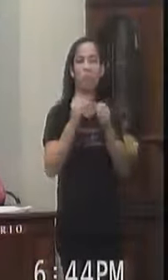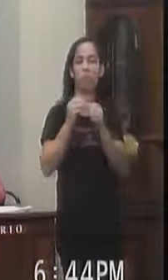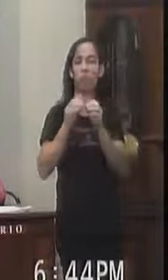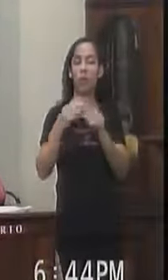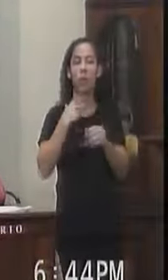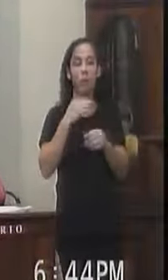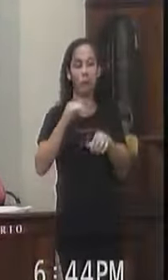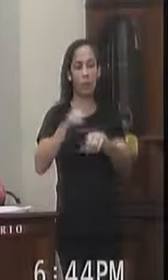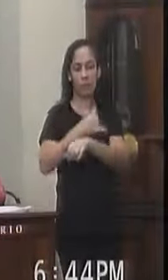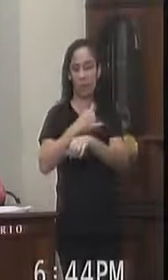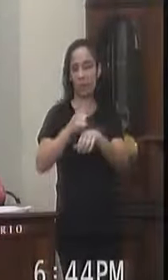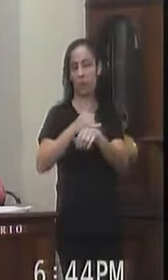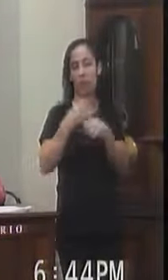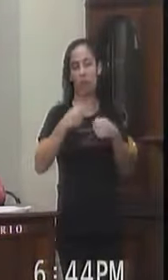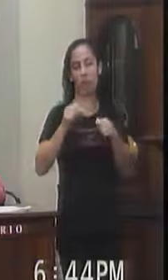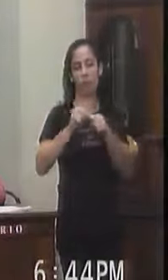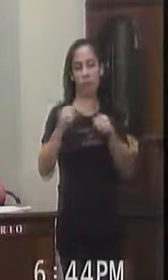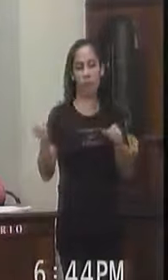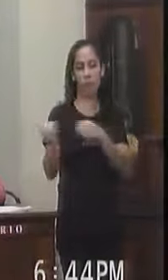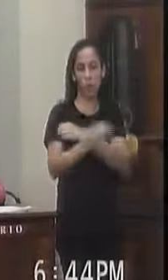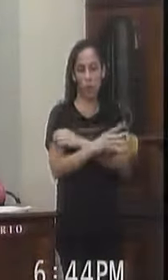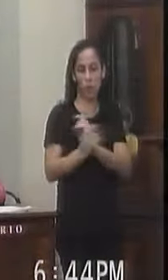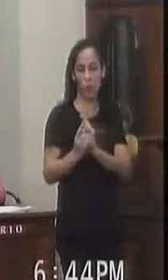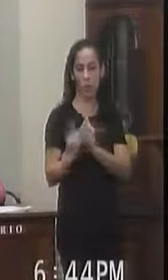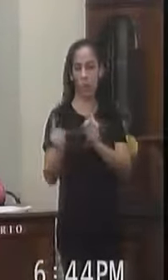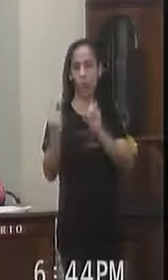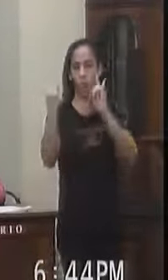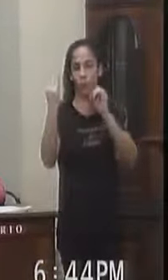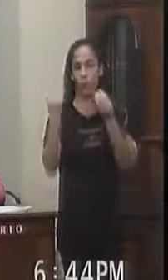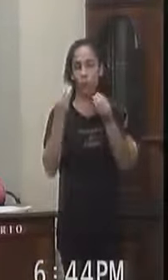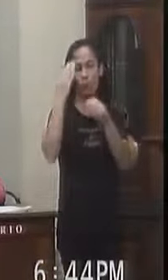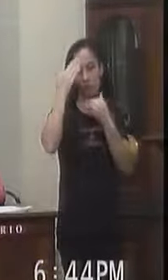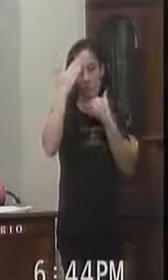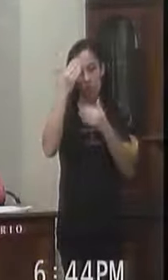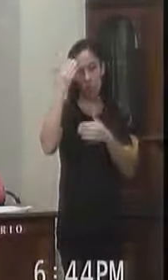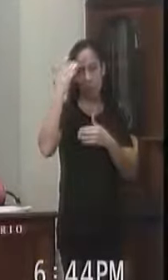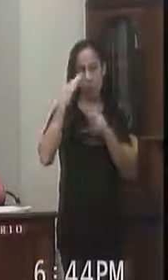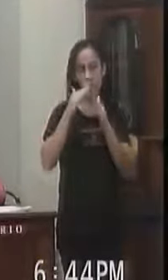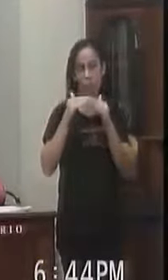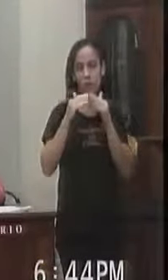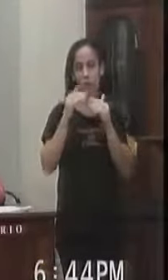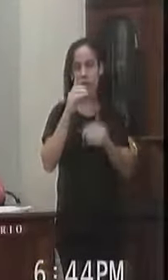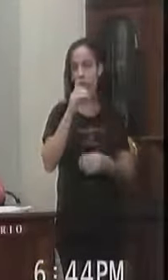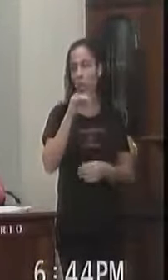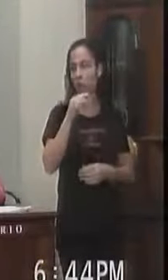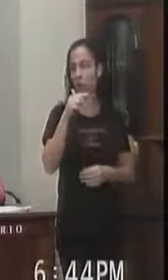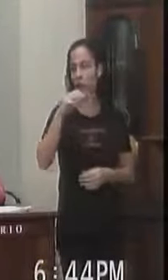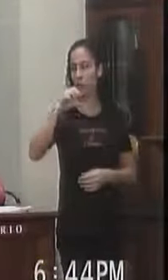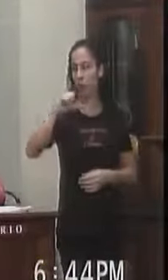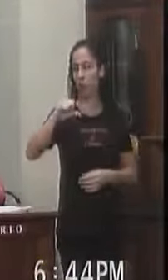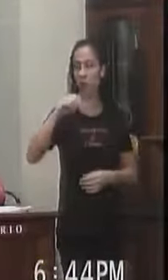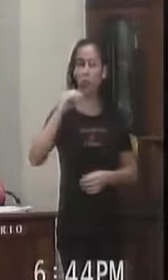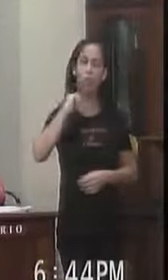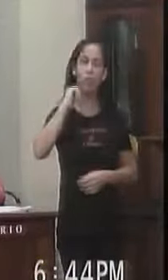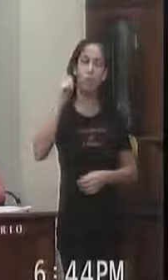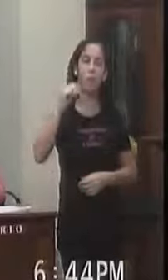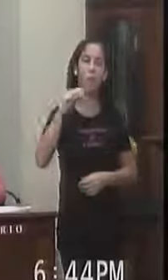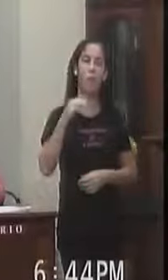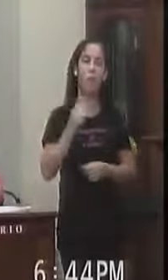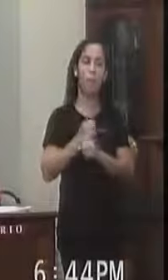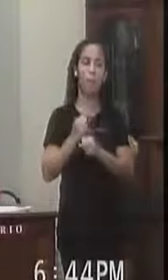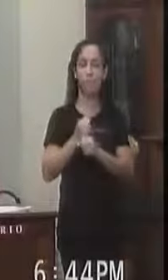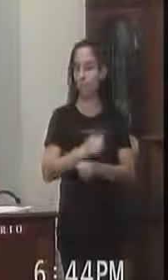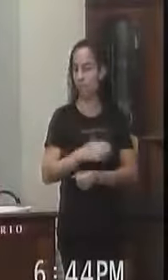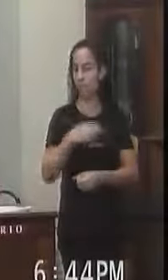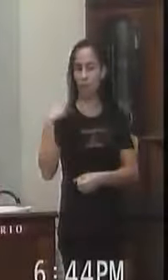foi solicitado Providência Para melhorar o acesso Naquela localidade Na certeza Que o assunto Merecerá A atenção especial De vossa excelência E antecipo Meus agradecimentos